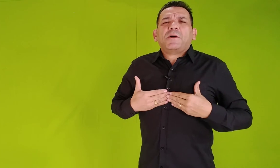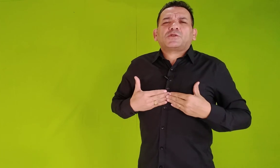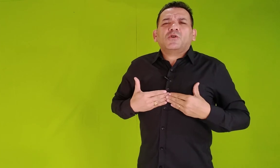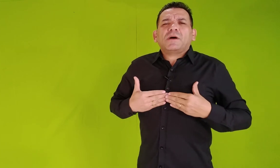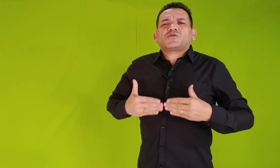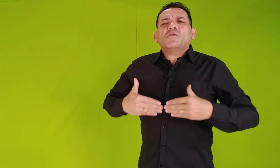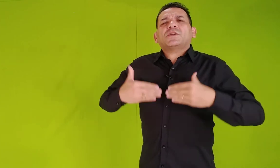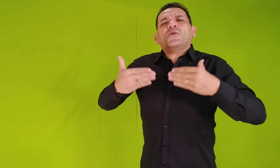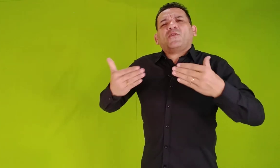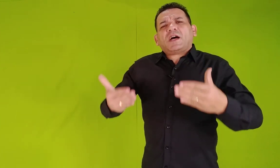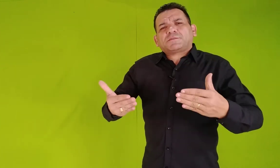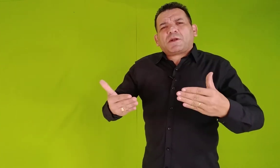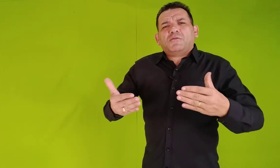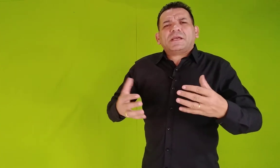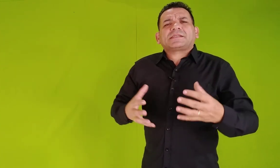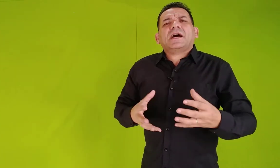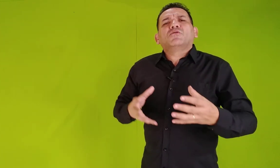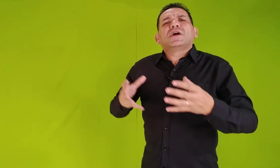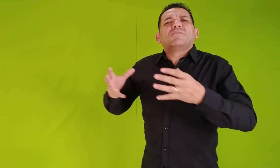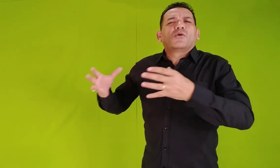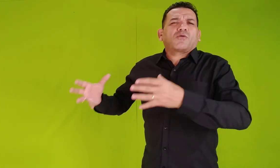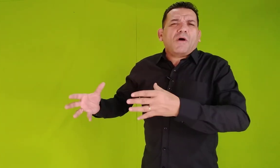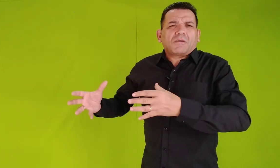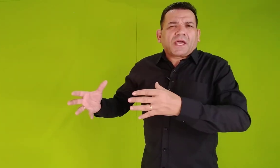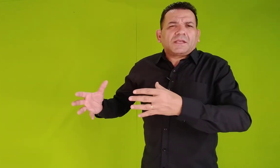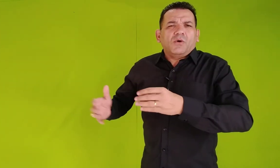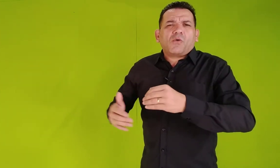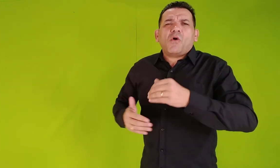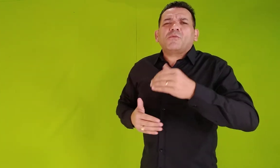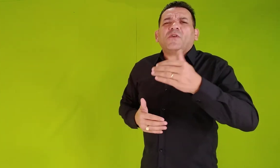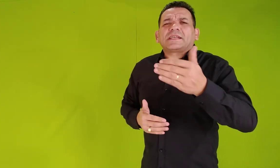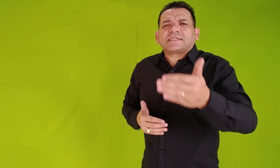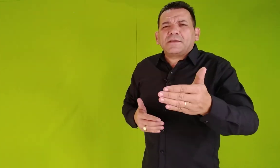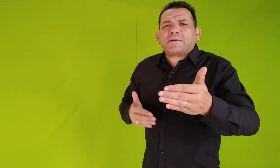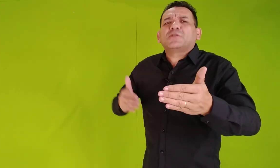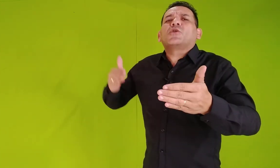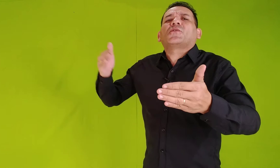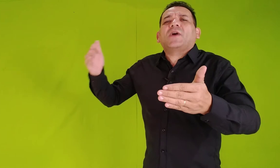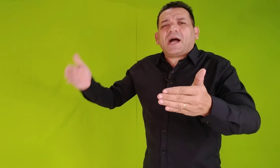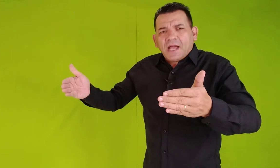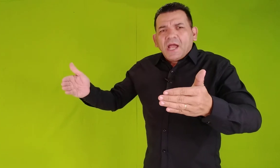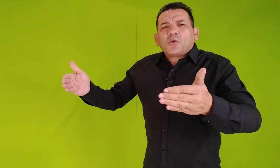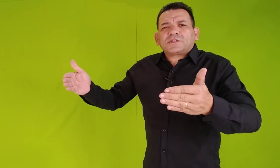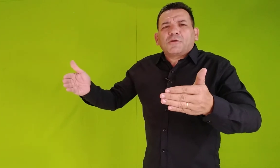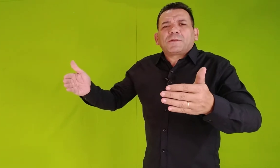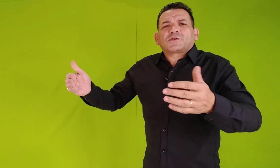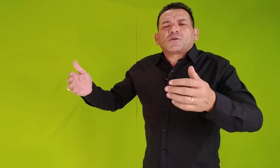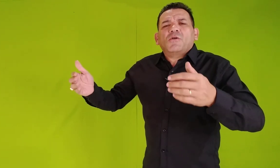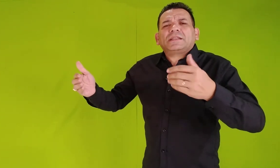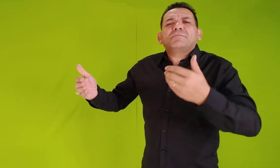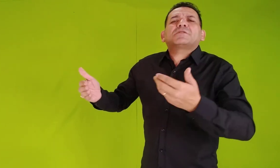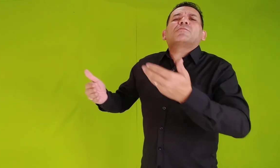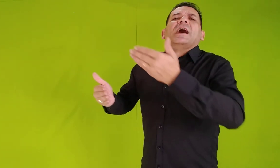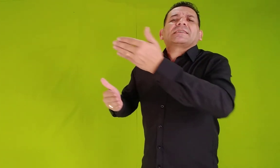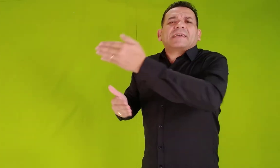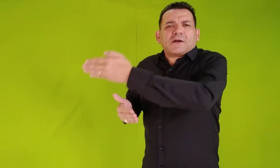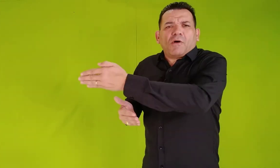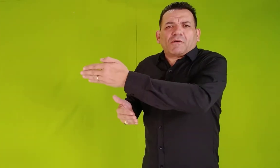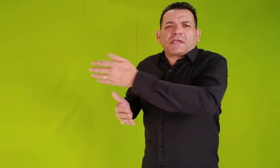pastor, mas como que eu faço para começar um namoro com alguém? Ou como fazer para noivar com tal pessoa, até mesmo casar com alguém?